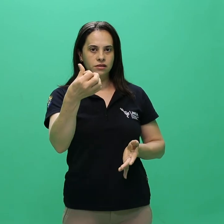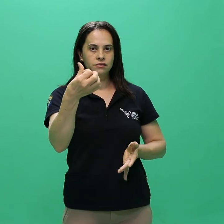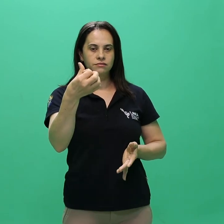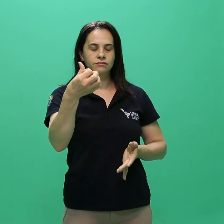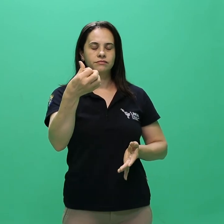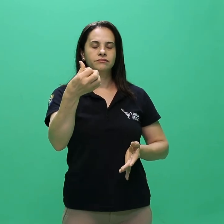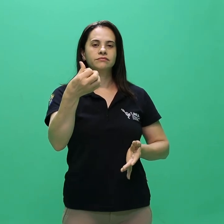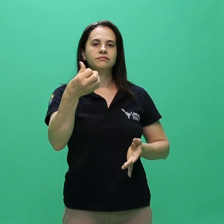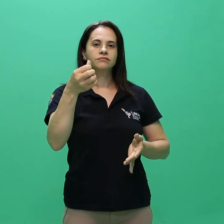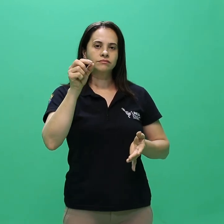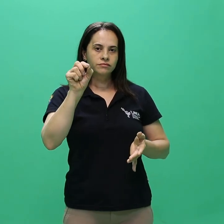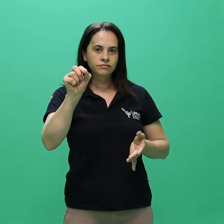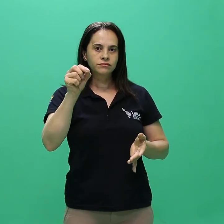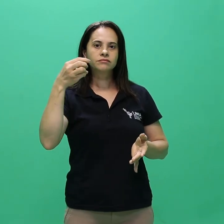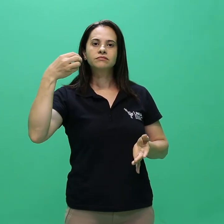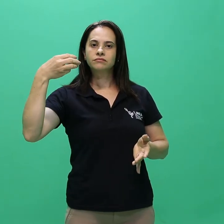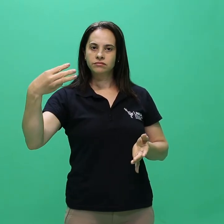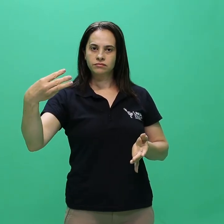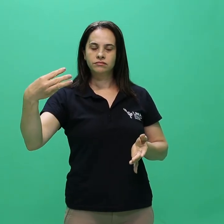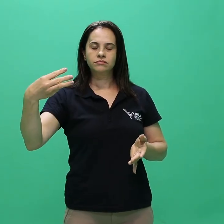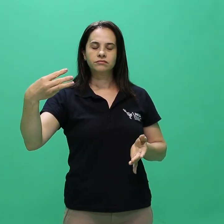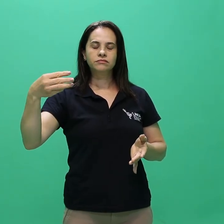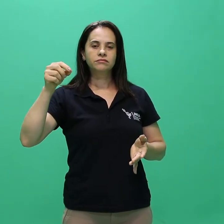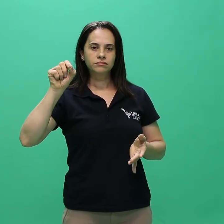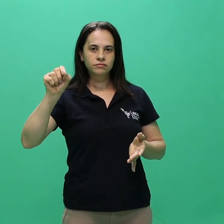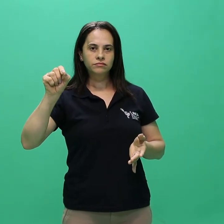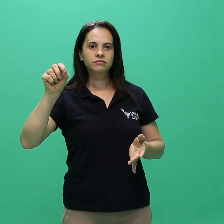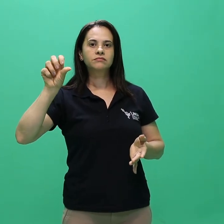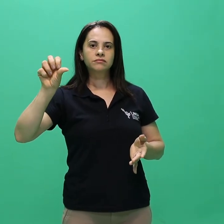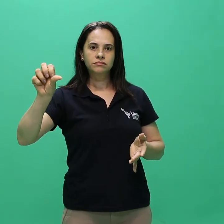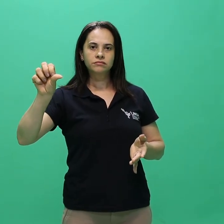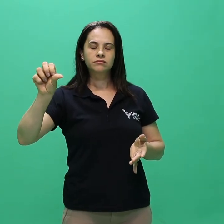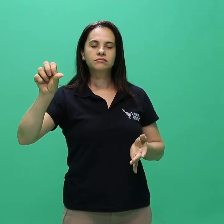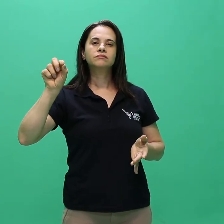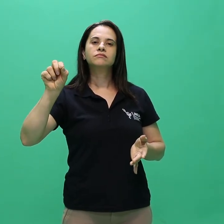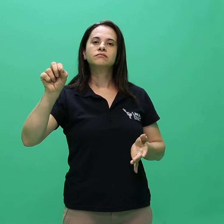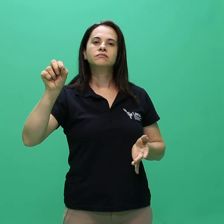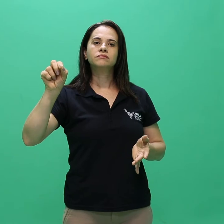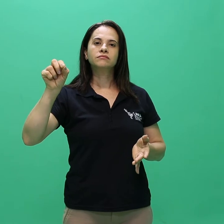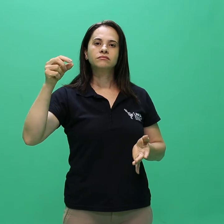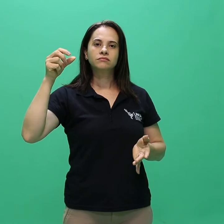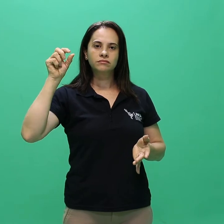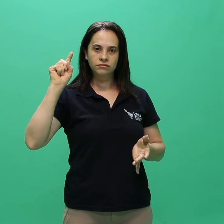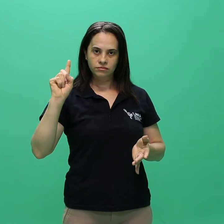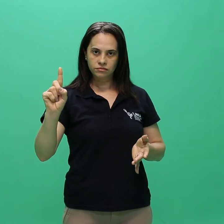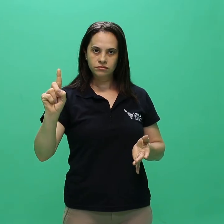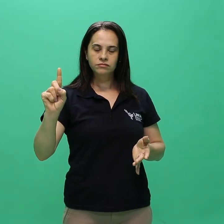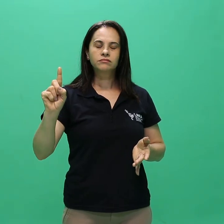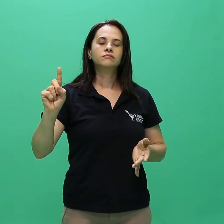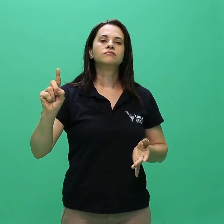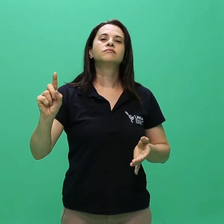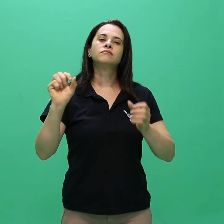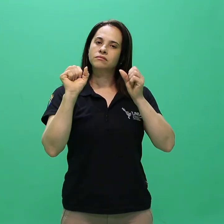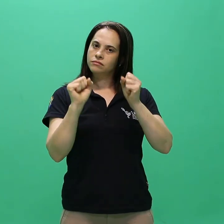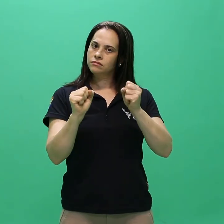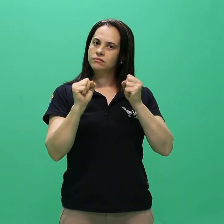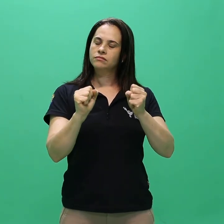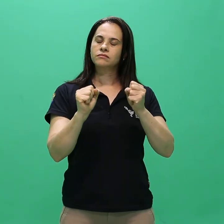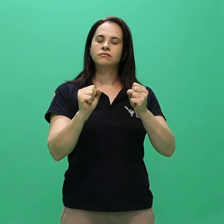certificadas por meio de declarações expedidas pela instituição de origem do candidato,